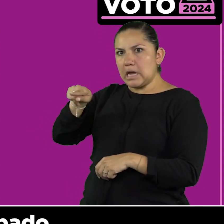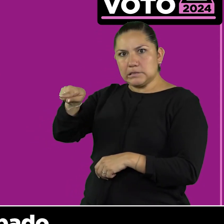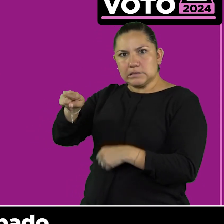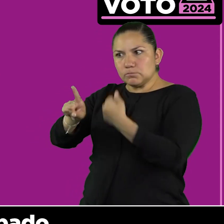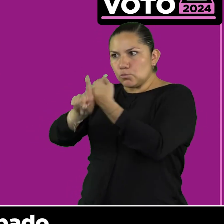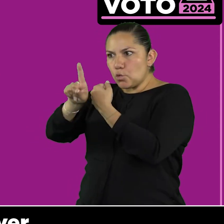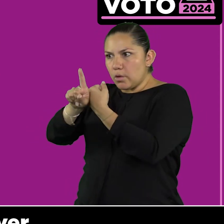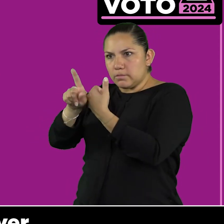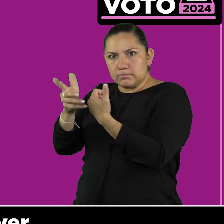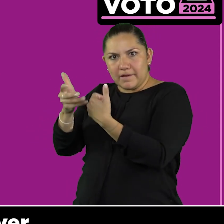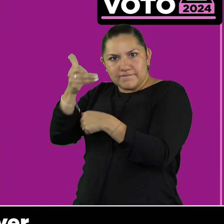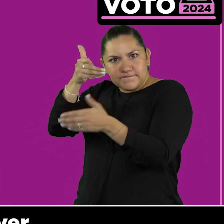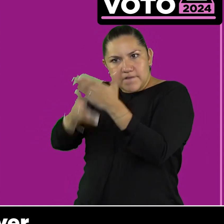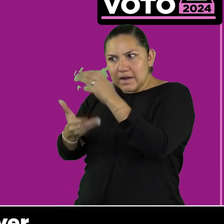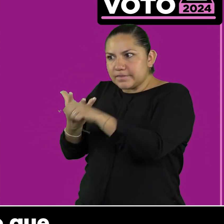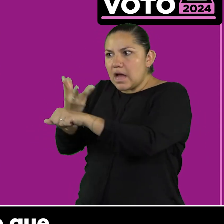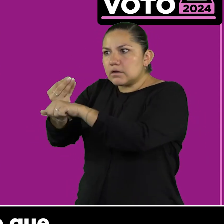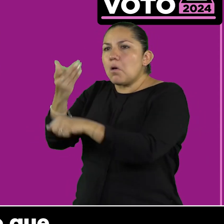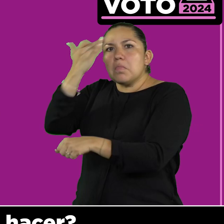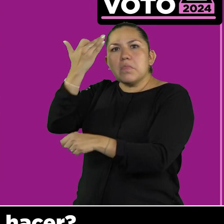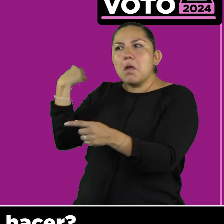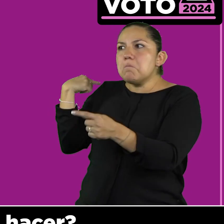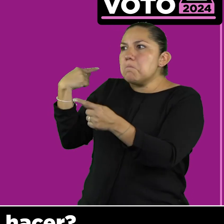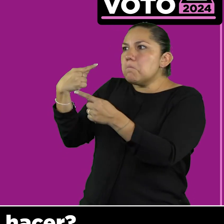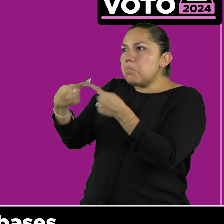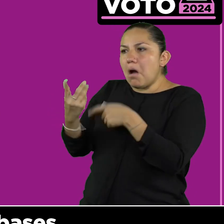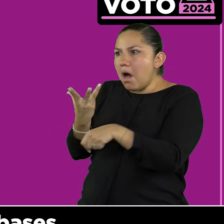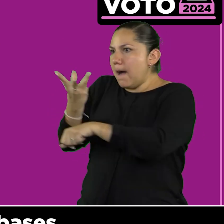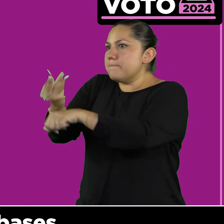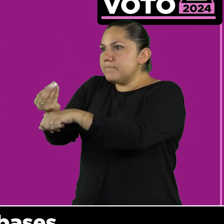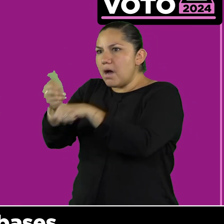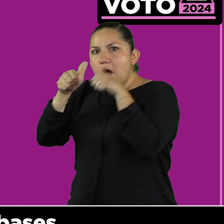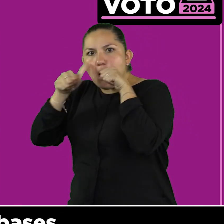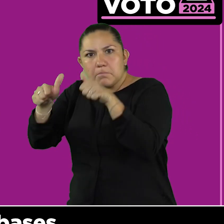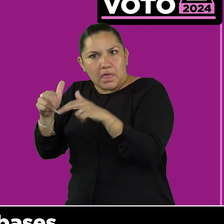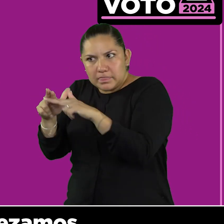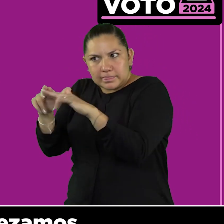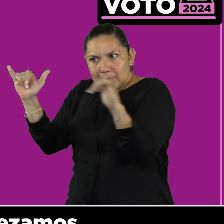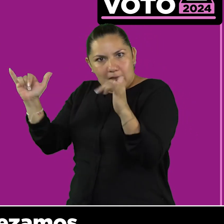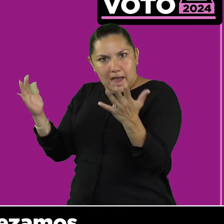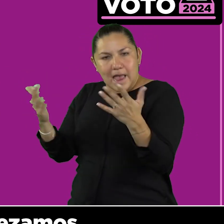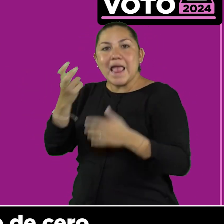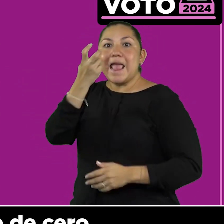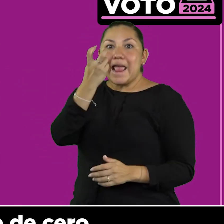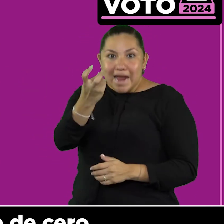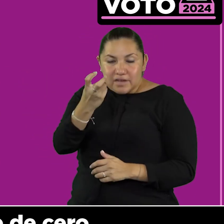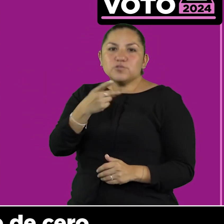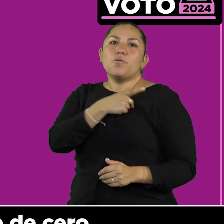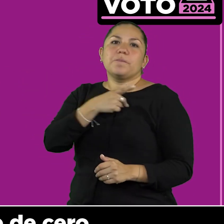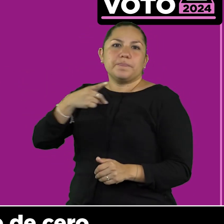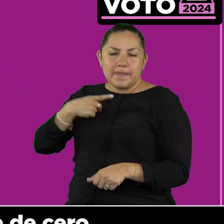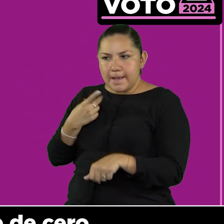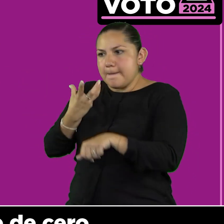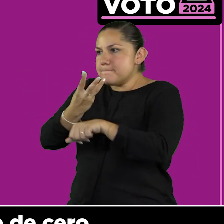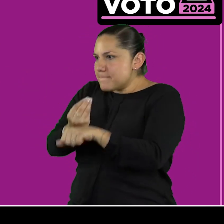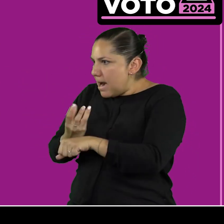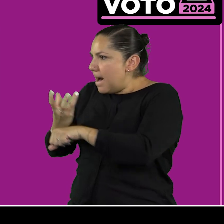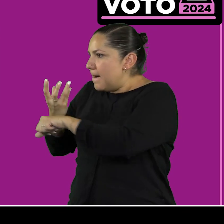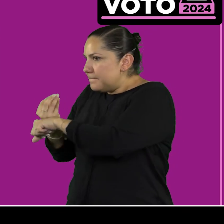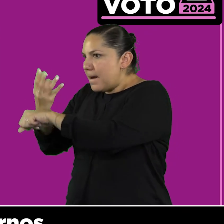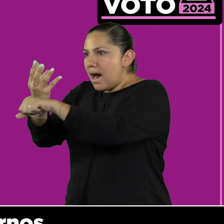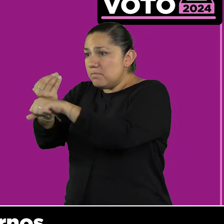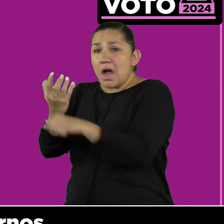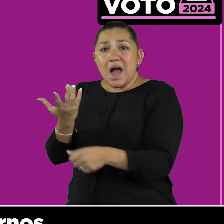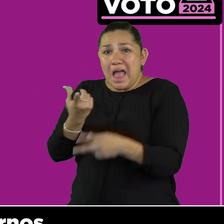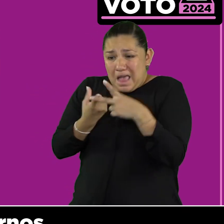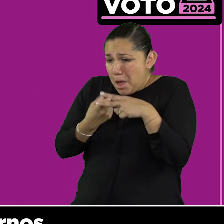nadie se ha ocupado de resolver. ¿Qué es lo que tenemos que hacer? Sentar las bases, porque empezamos prácticamente de cero. O